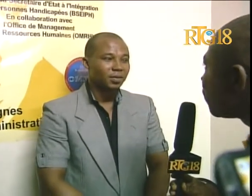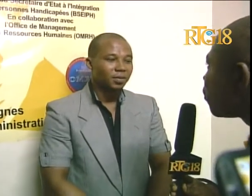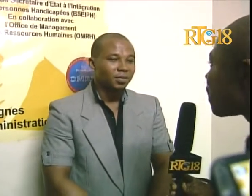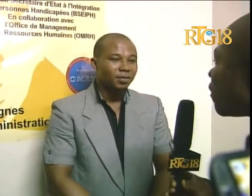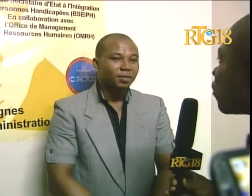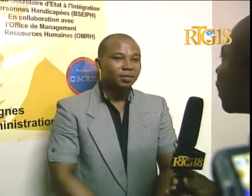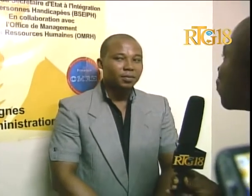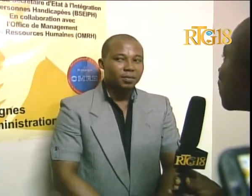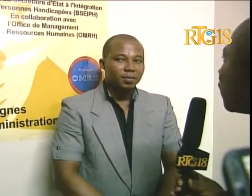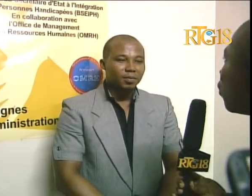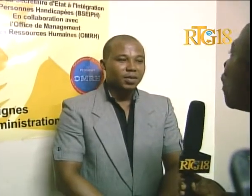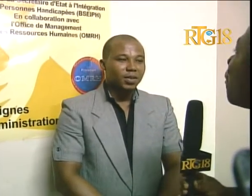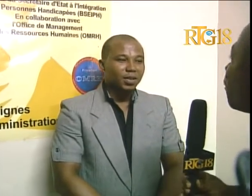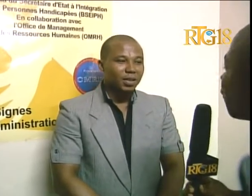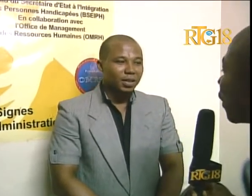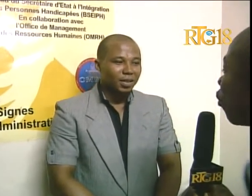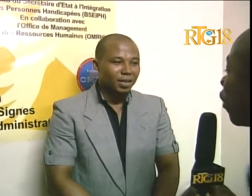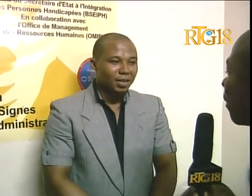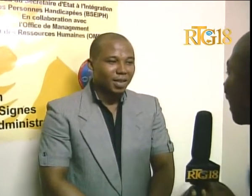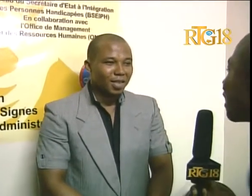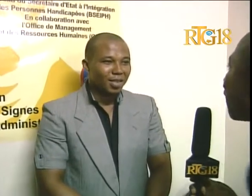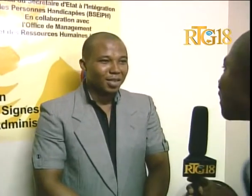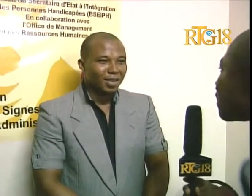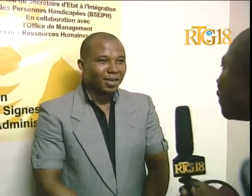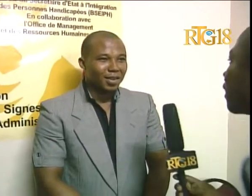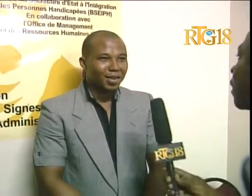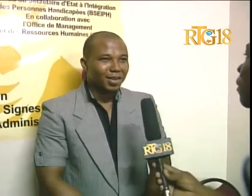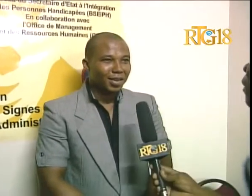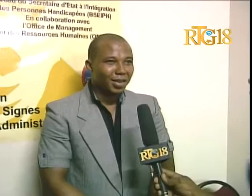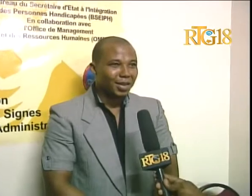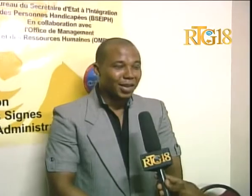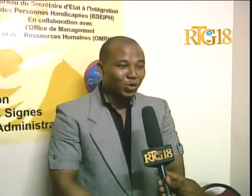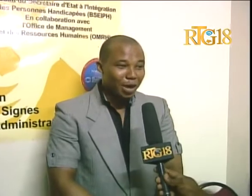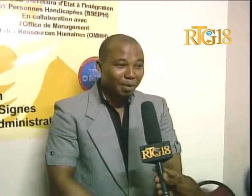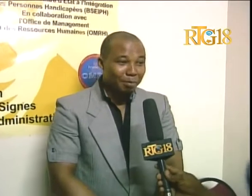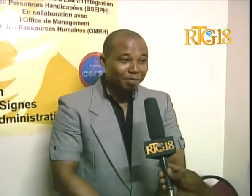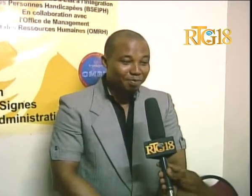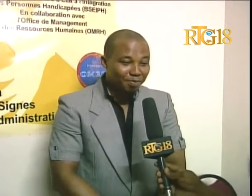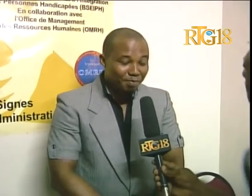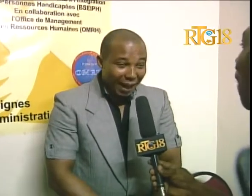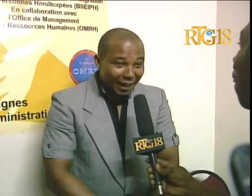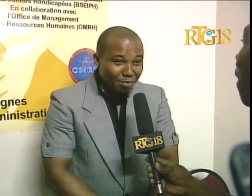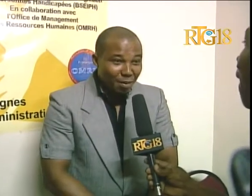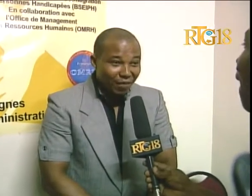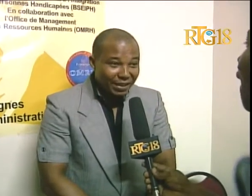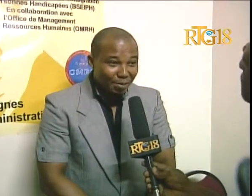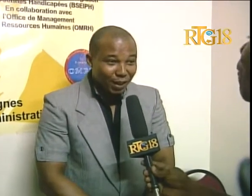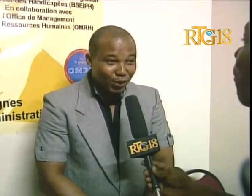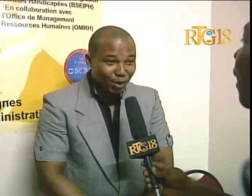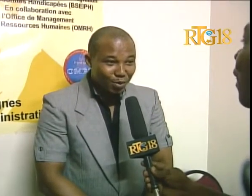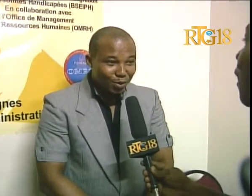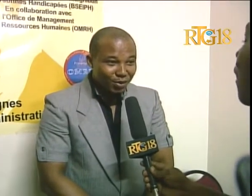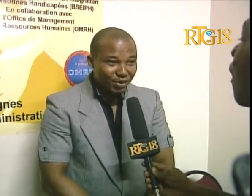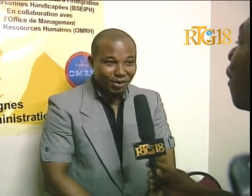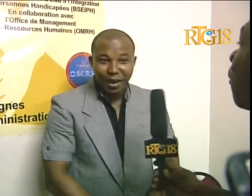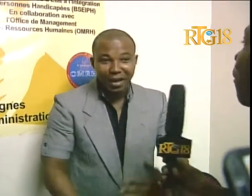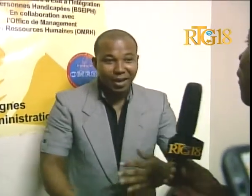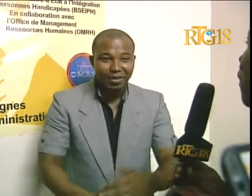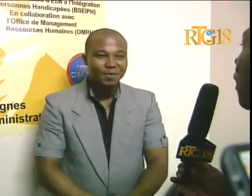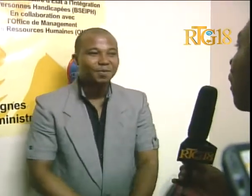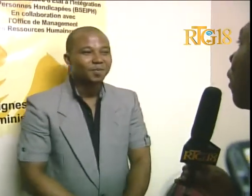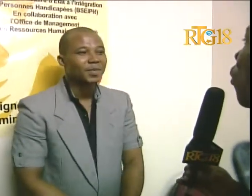konsime, servis, protektion civilio. Fè nou wèl, par exemple, par sign, e, so ka pa, palé, bi ma fe interpretasyon, pou,